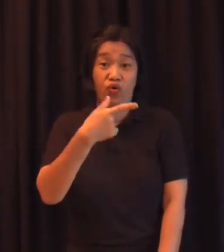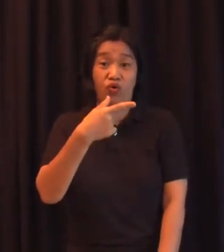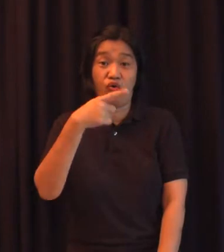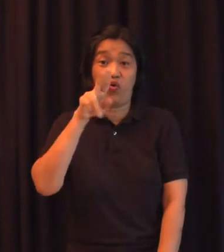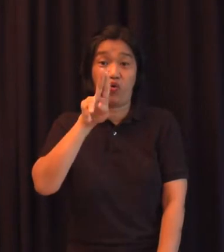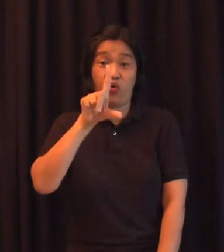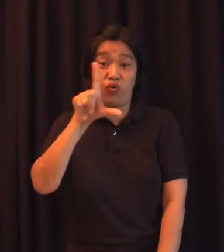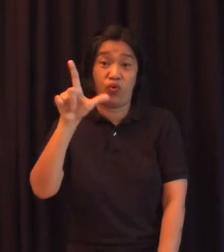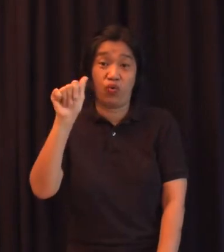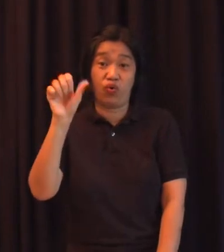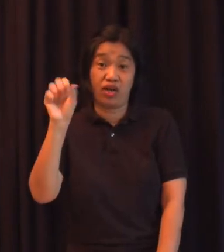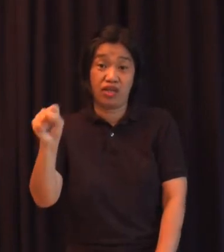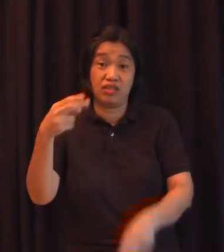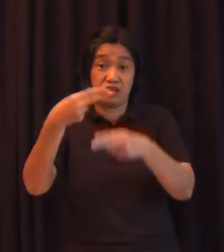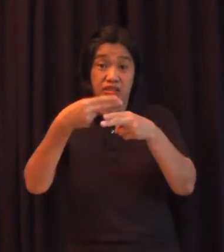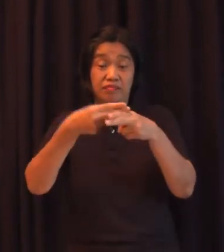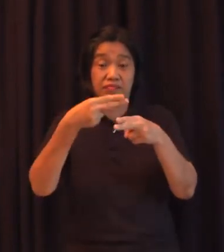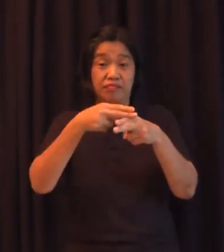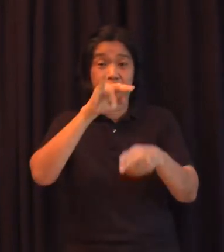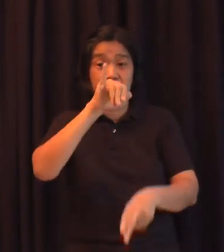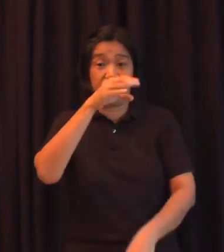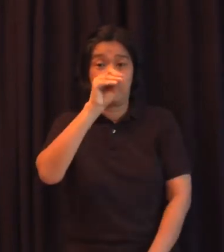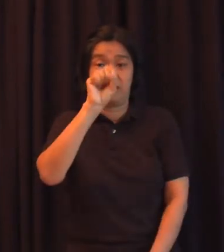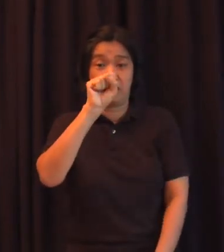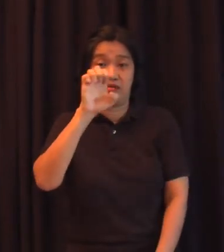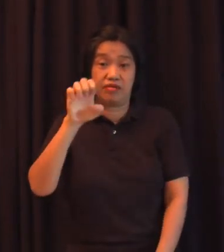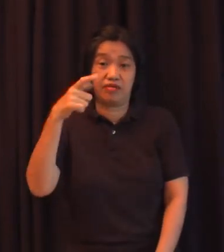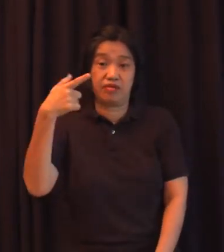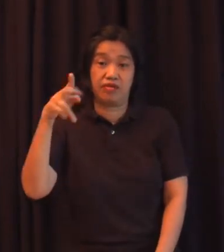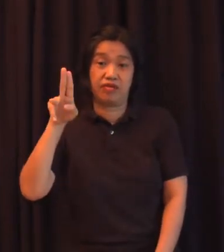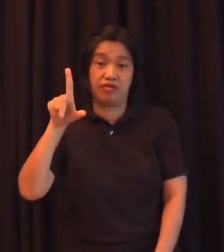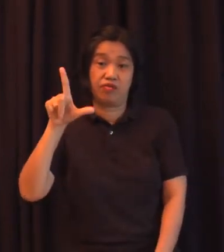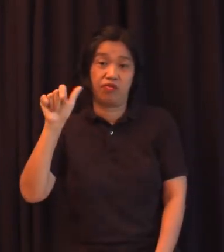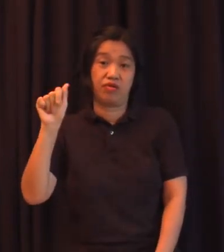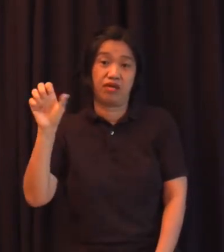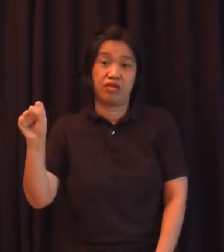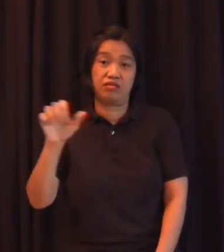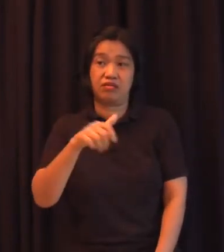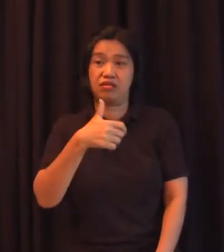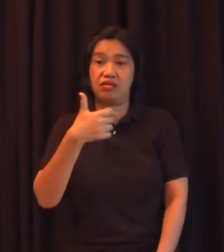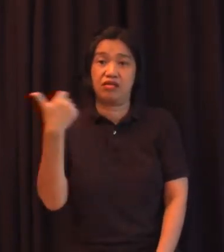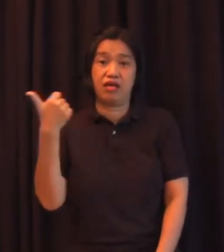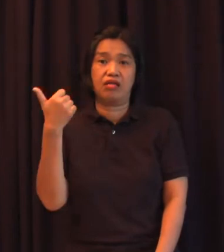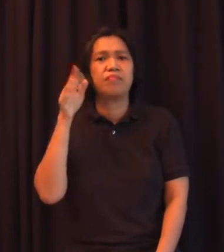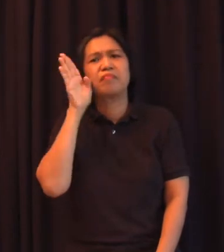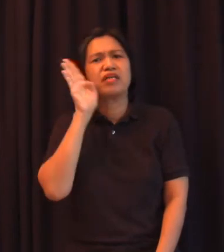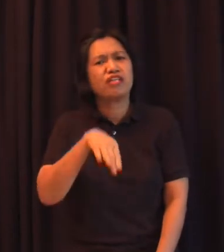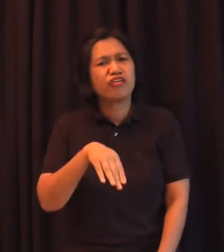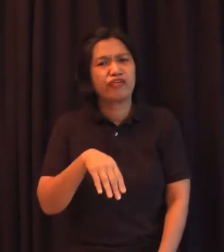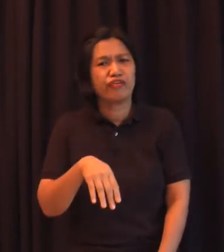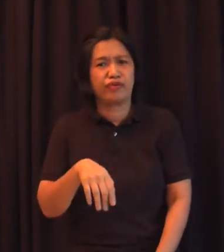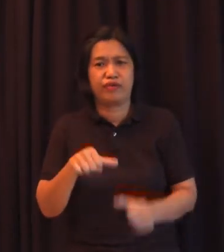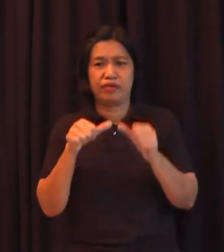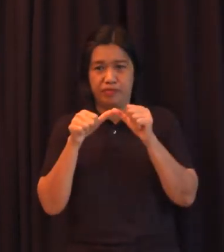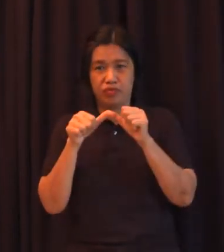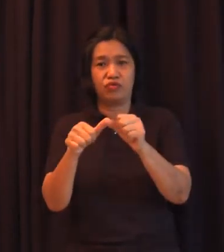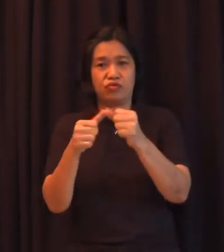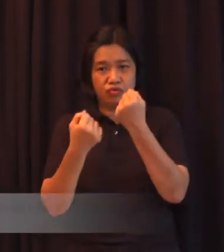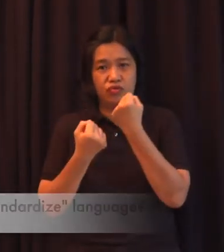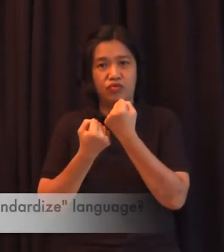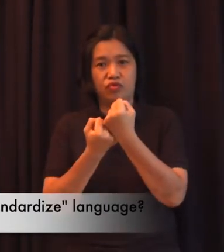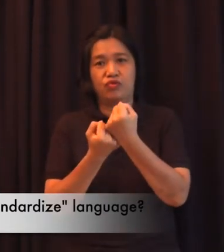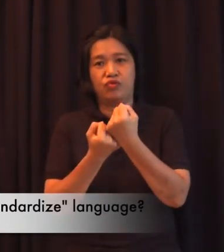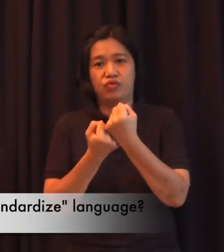Gullias at saka yung kapatid niya ay pinupus talaga yung paggamit ng invest.